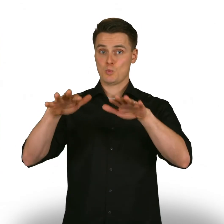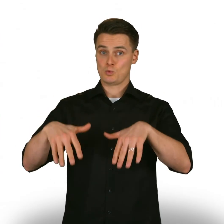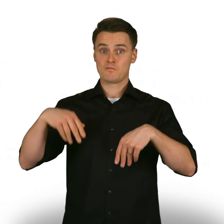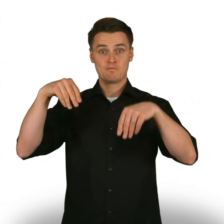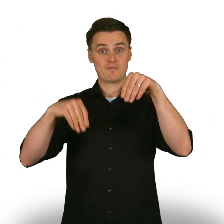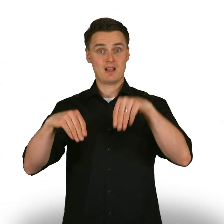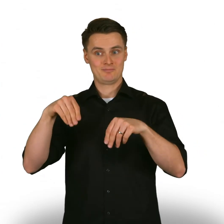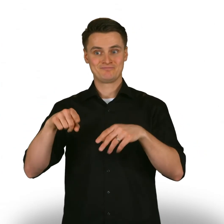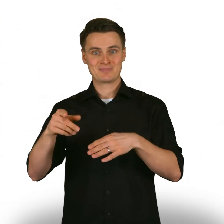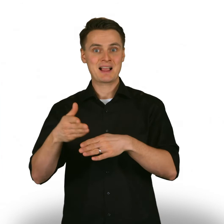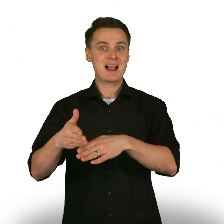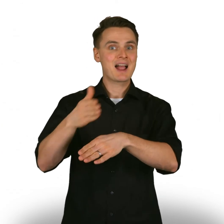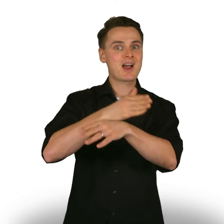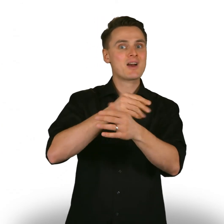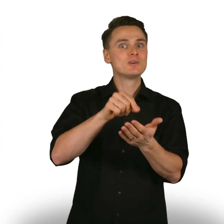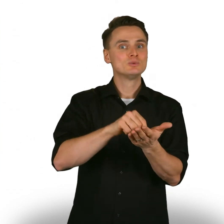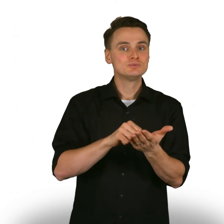Eduskuntavaalien ennakkoäänestys